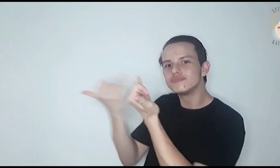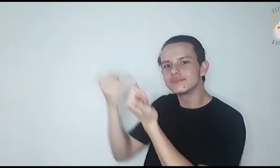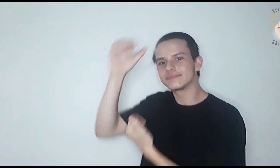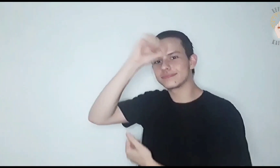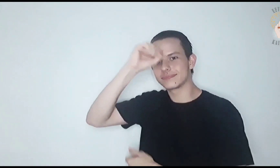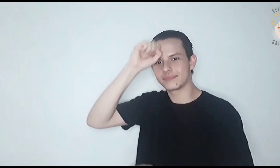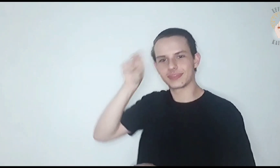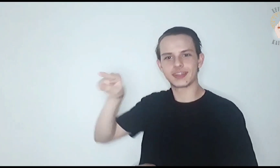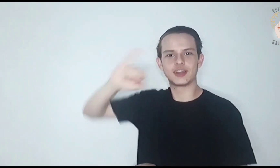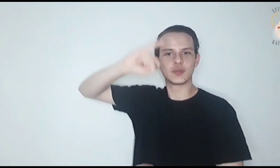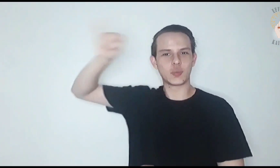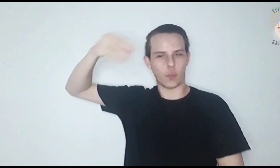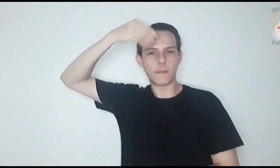João e seguiram Jesus.